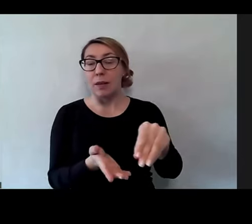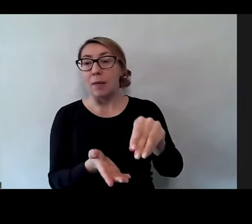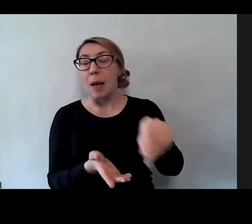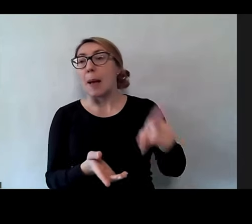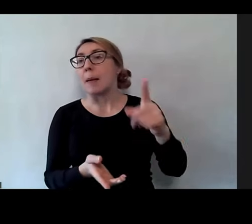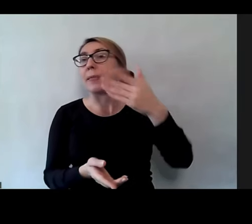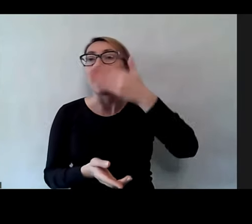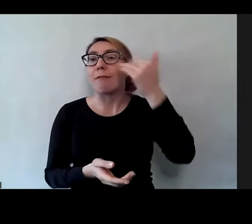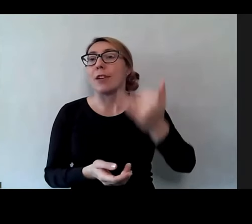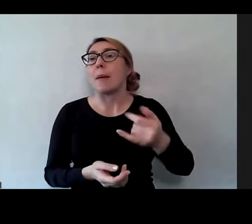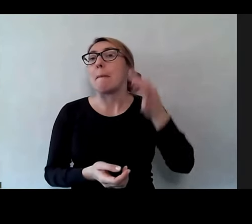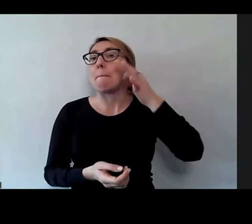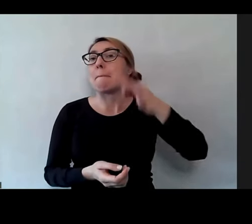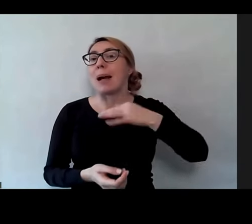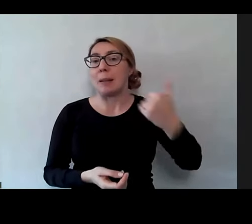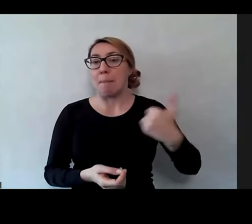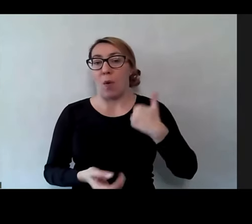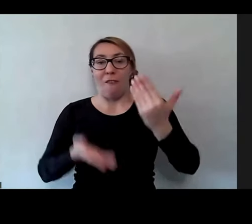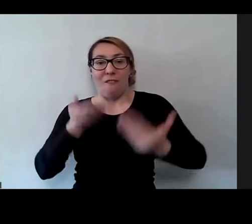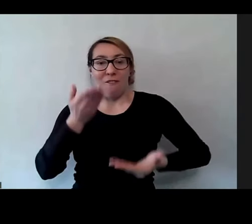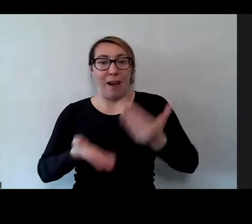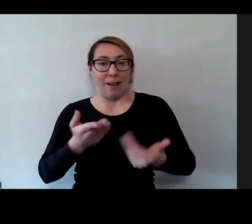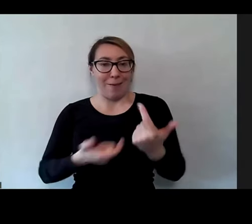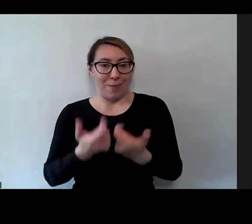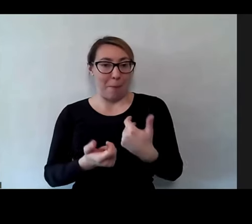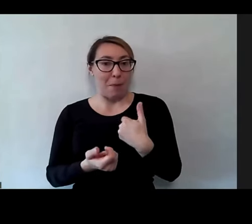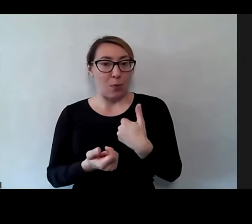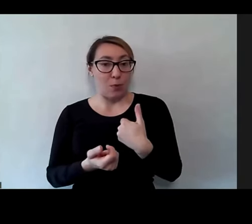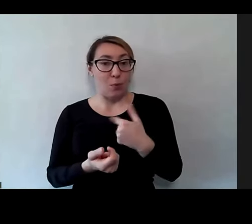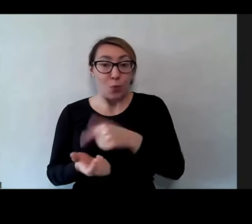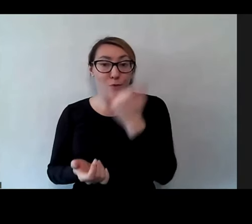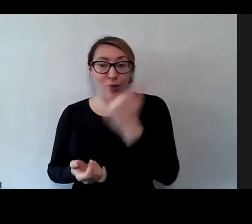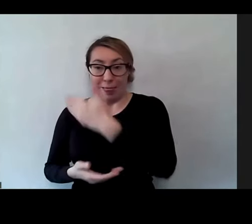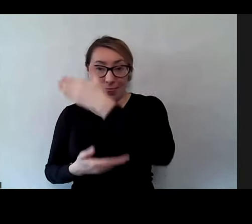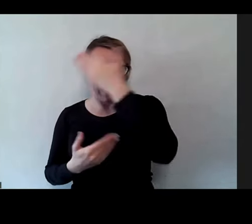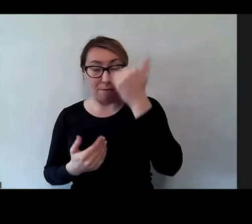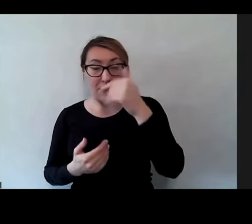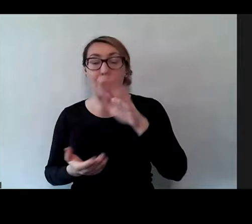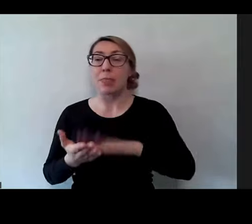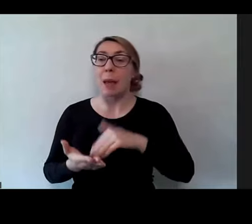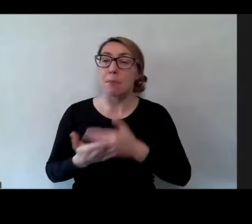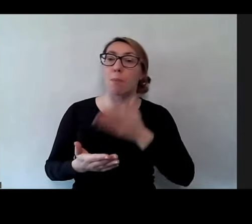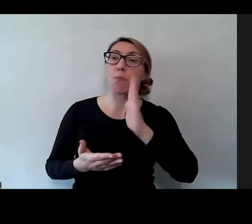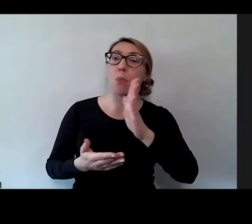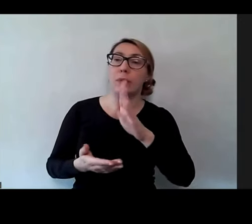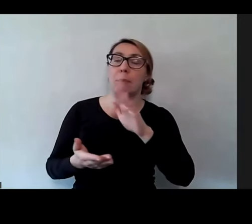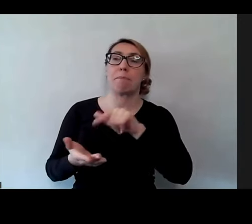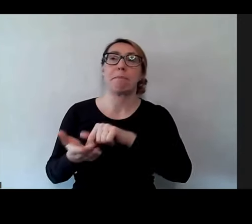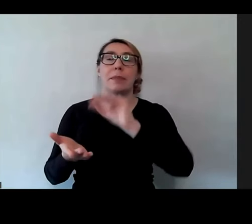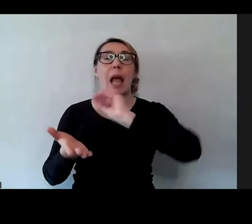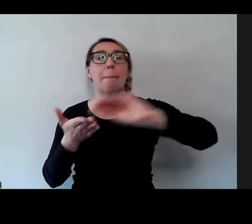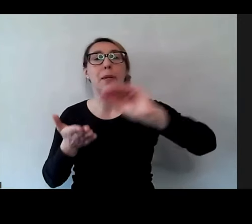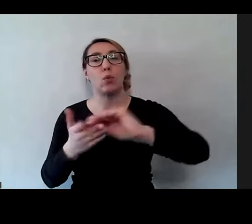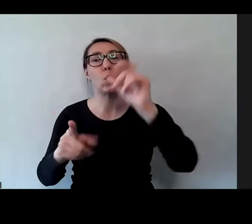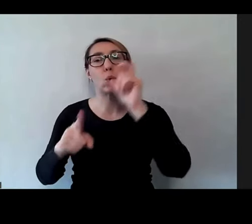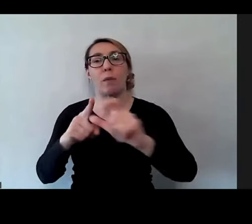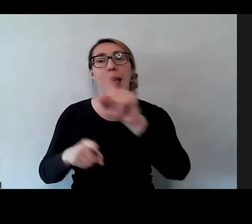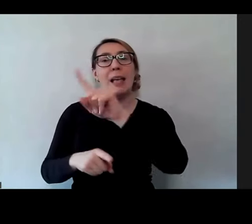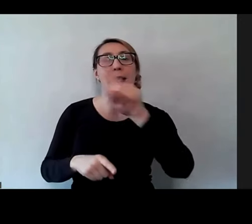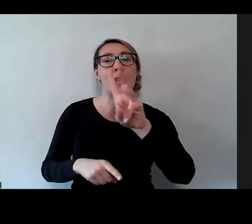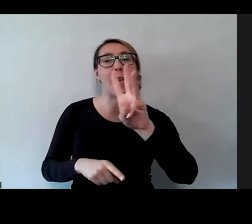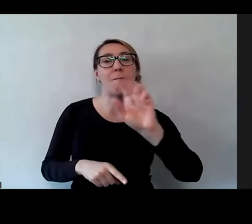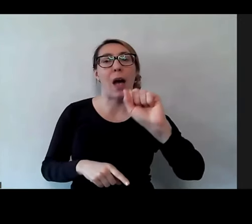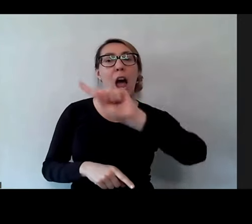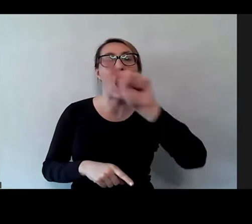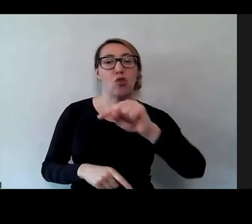pani zważyła. Po prostu tego nie wie. I kiedy napiszemy potem temu dziecku zważ cukierka